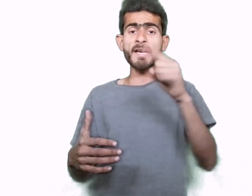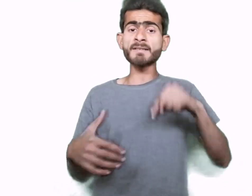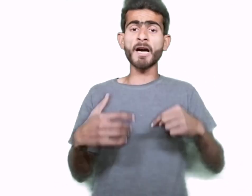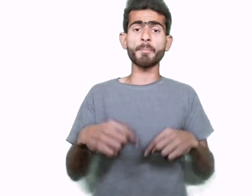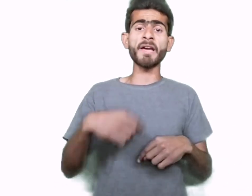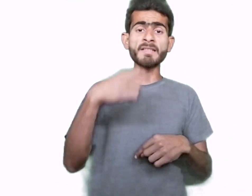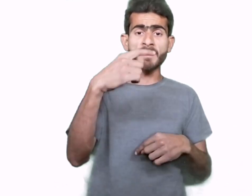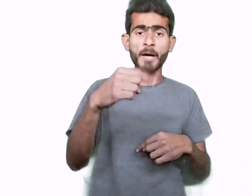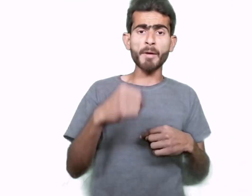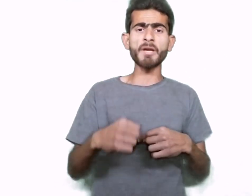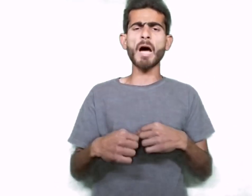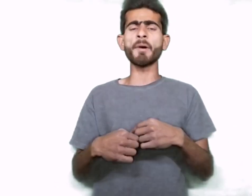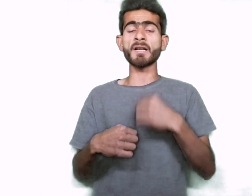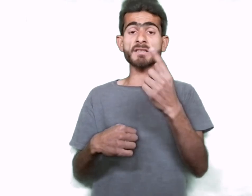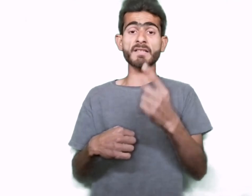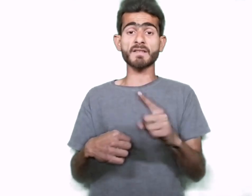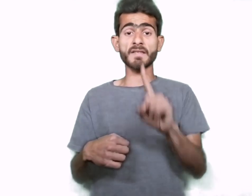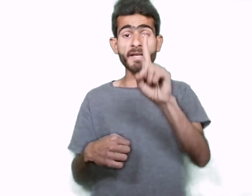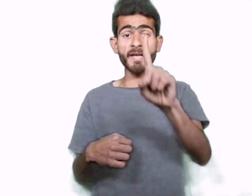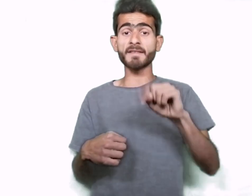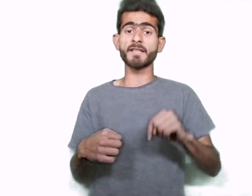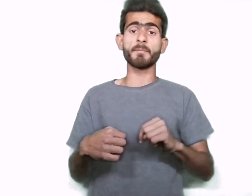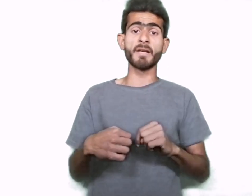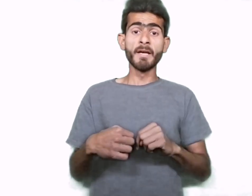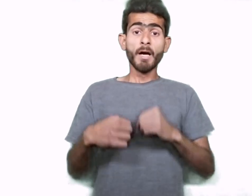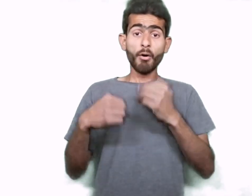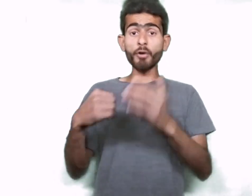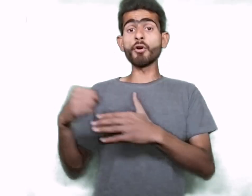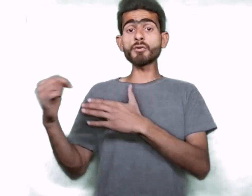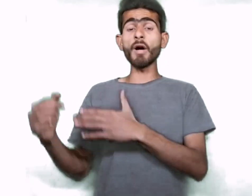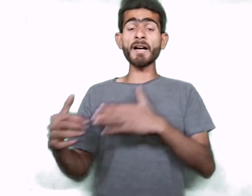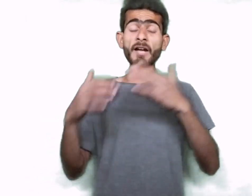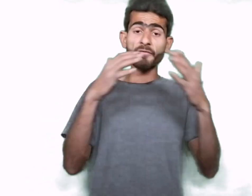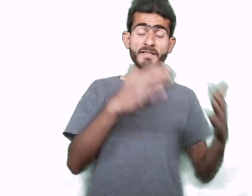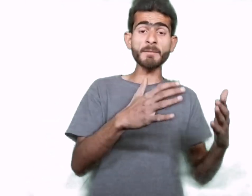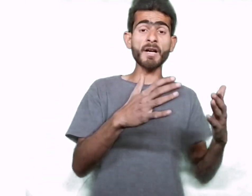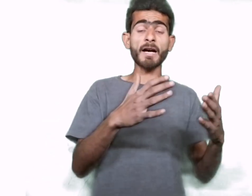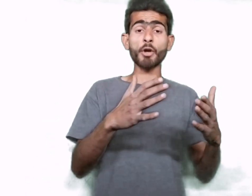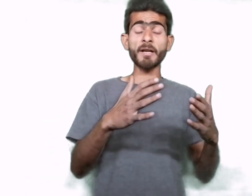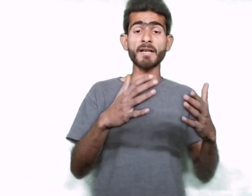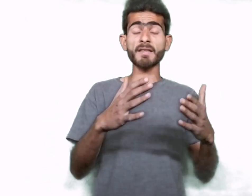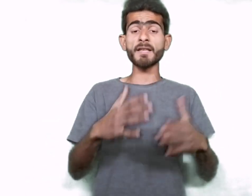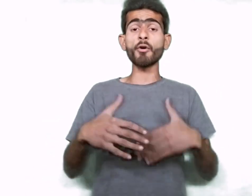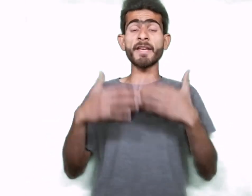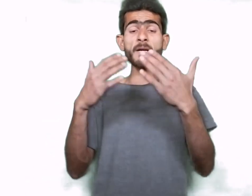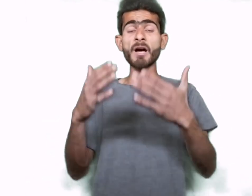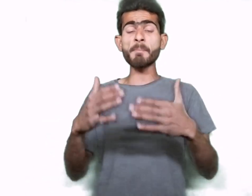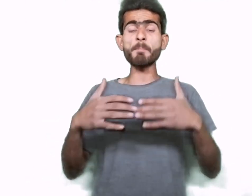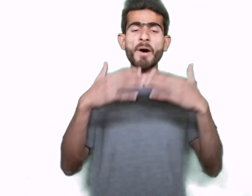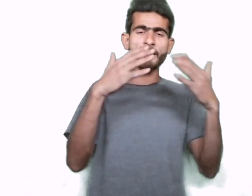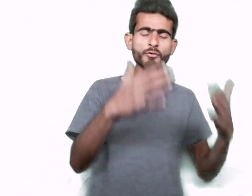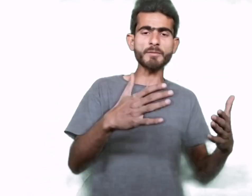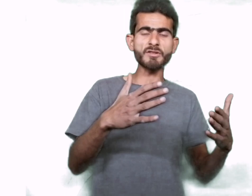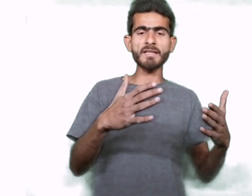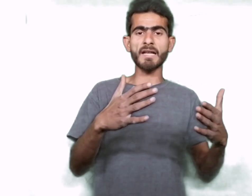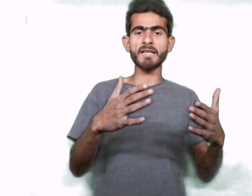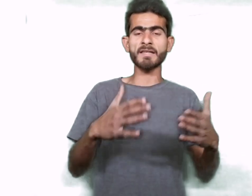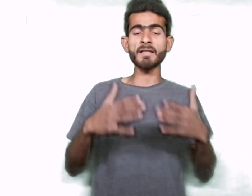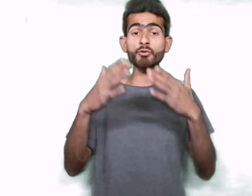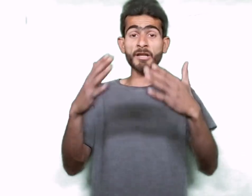ایک ہزار روپے اس کام میں بھی آپ ارمہ کر سکتے ہیں ایک دن میں اور دوستو اگر آپ فری سیم کا کاروبر کرتے ہیں اور ایک مار میں پانچ سو سیم سیل کر لیتے ہیں تو